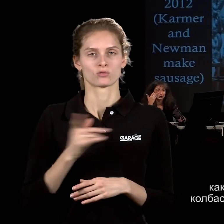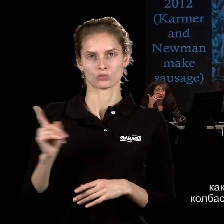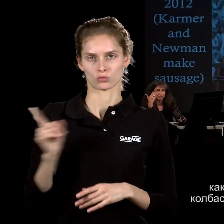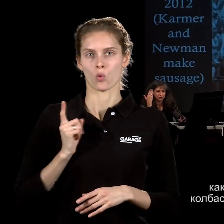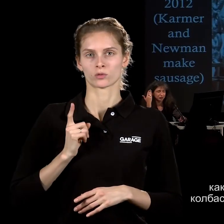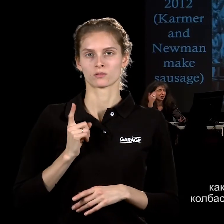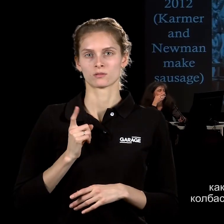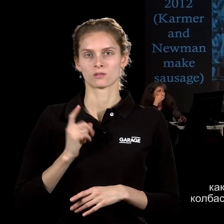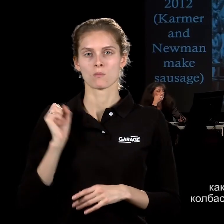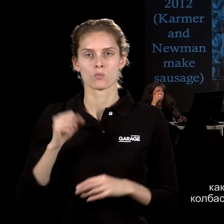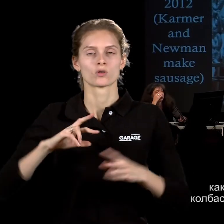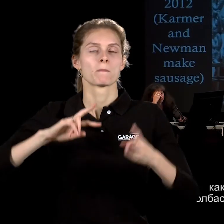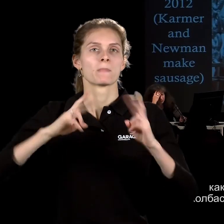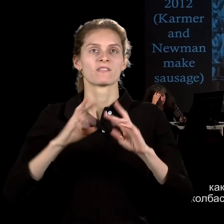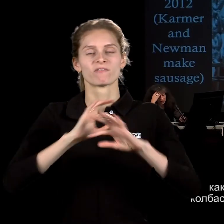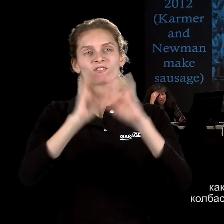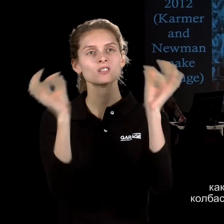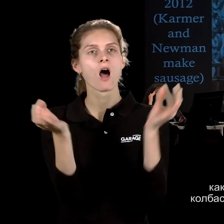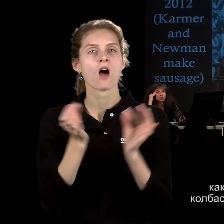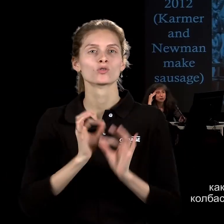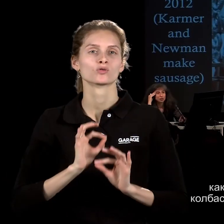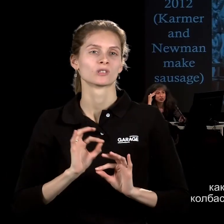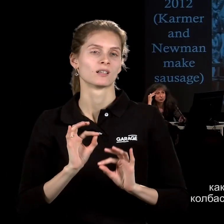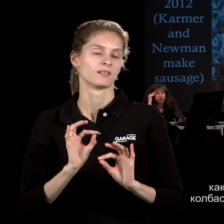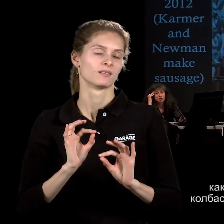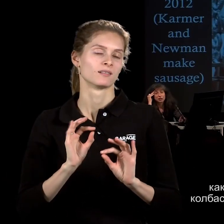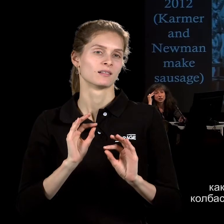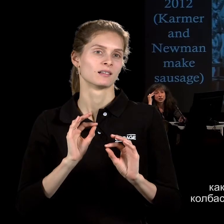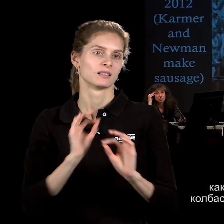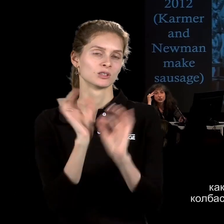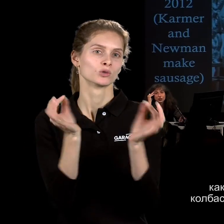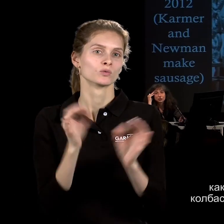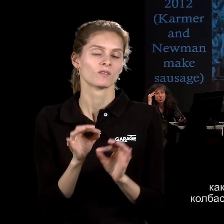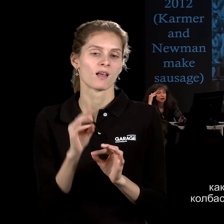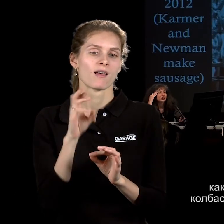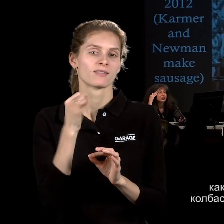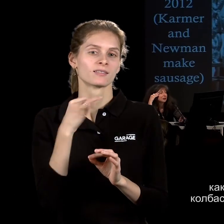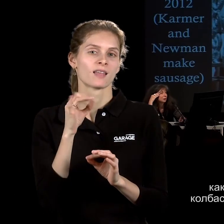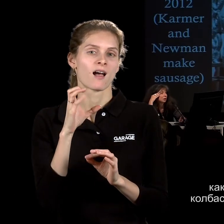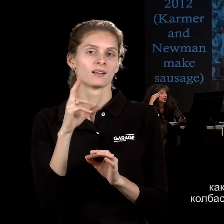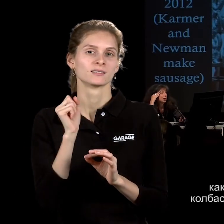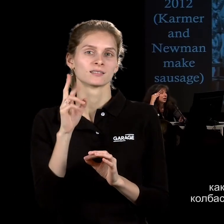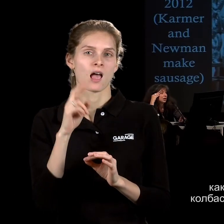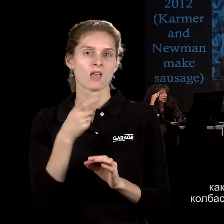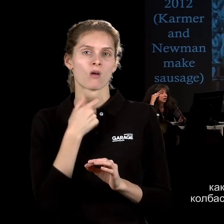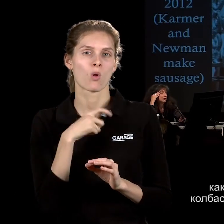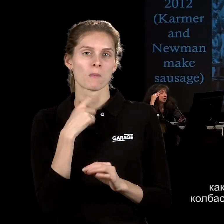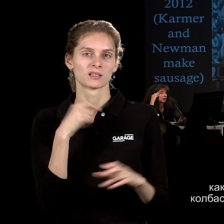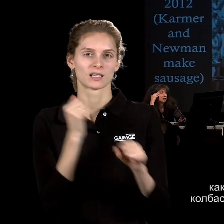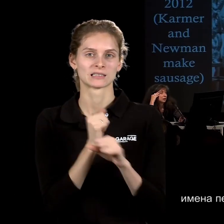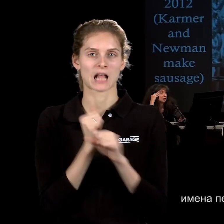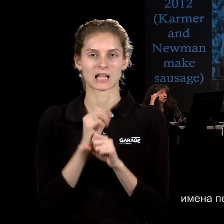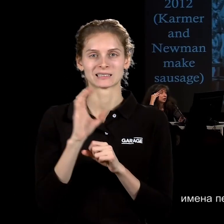превратиться в изящное искусство на бой вот эти самые тайские колбаски, которые он делает из серебра и